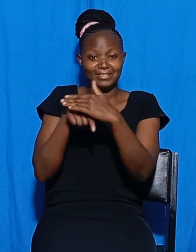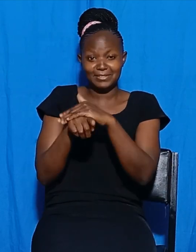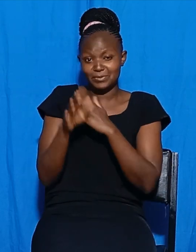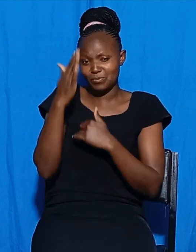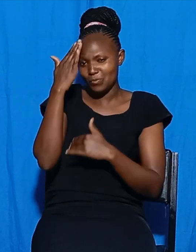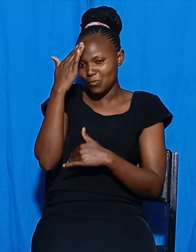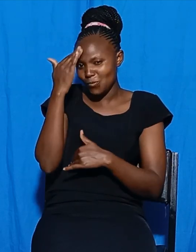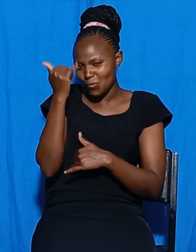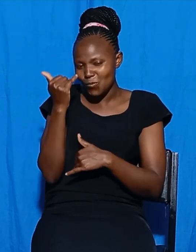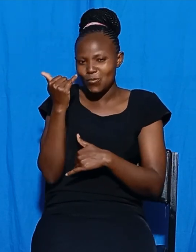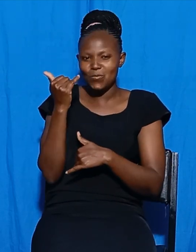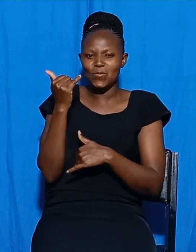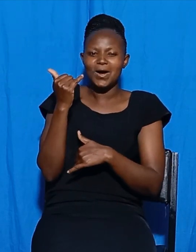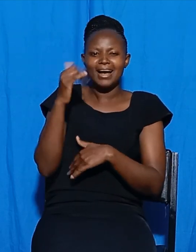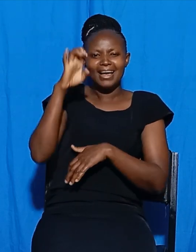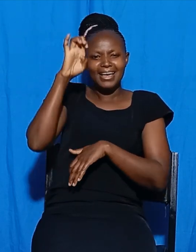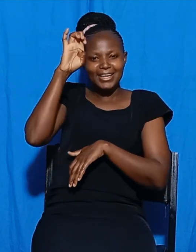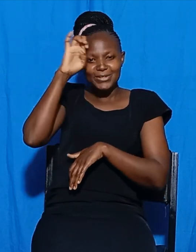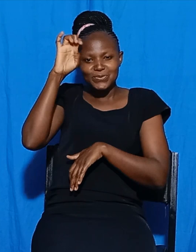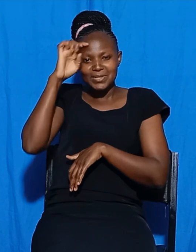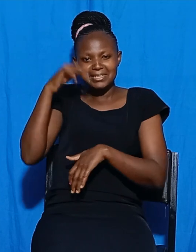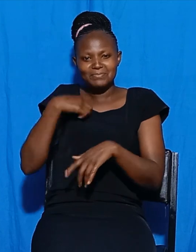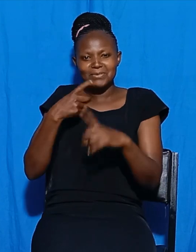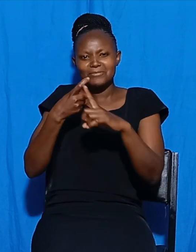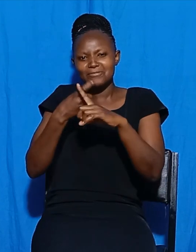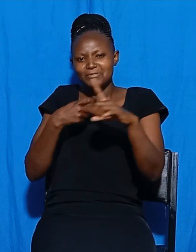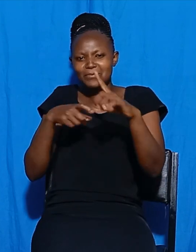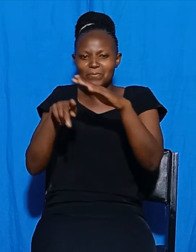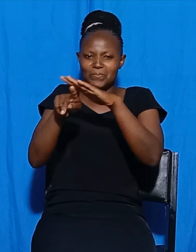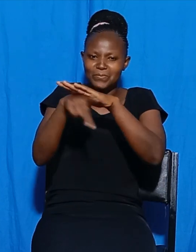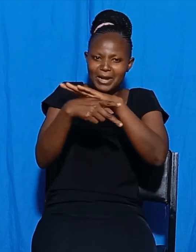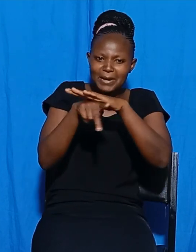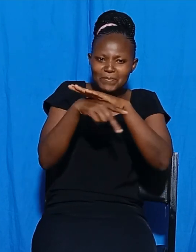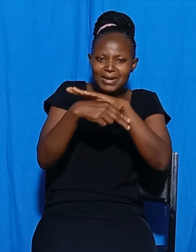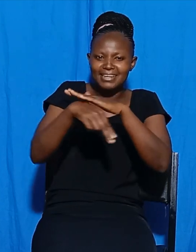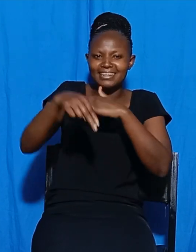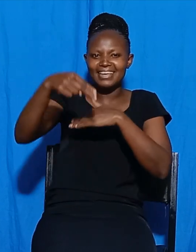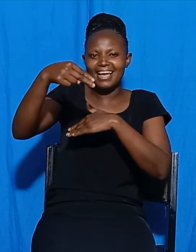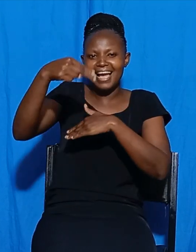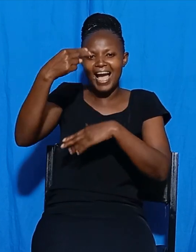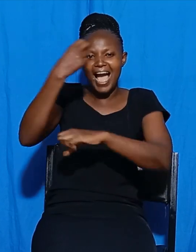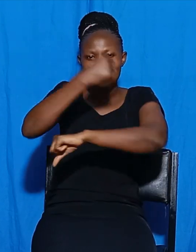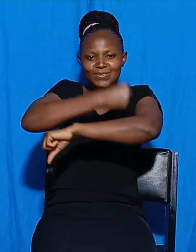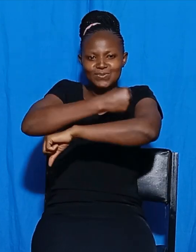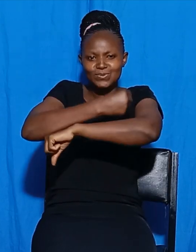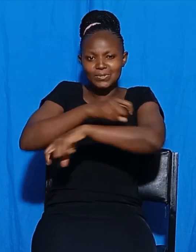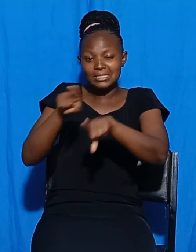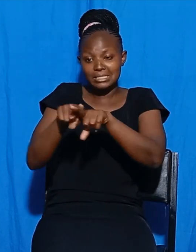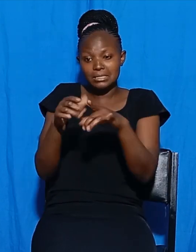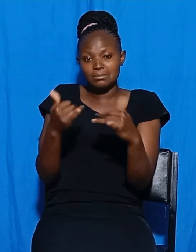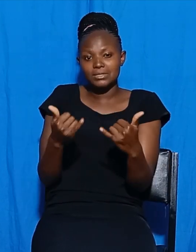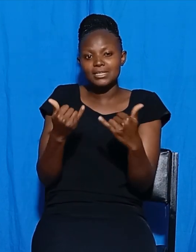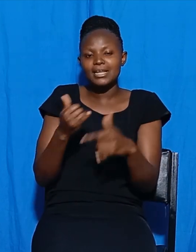Primary High School College na yu meendo ondoa University na mainoa